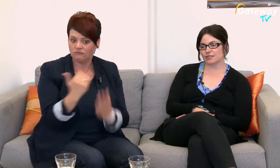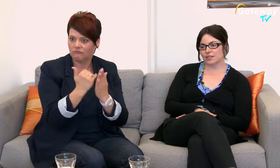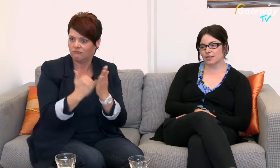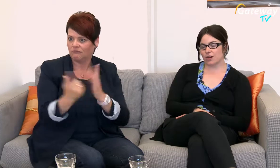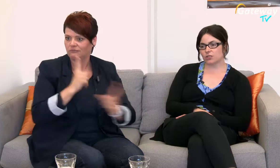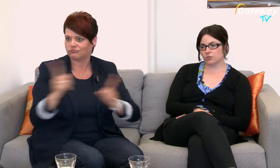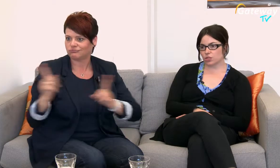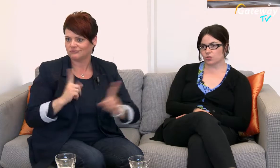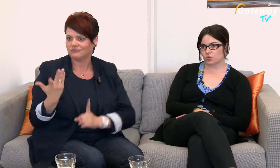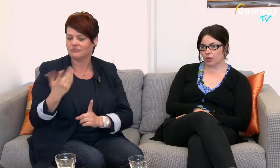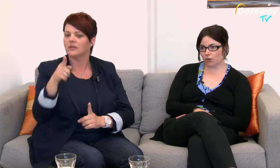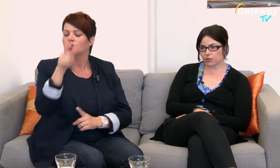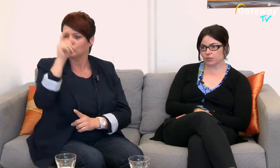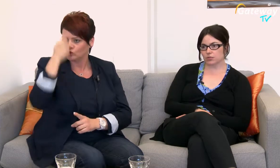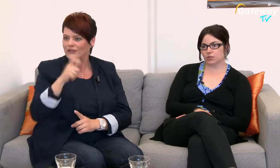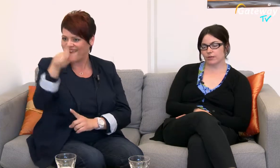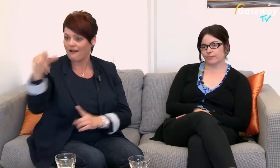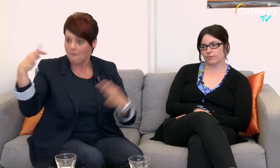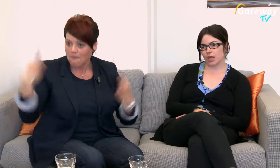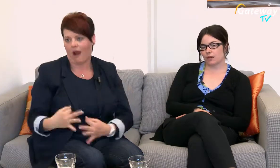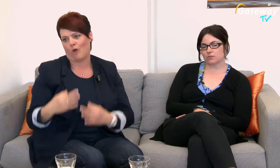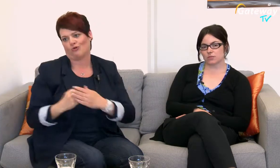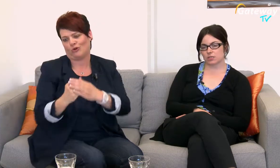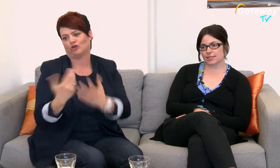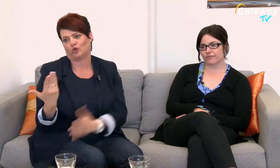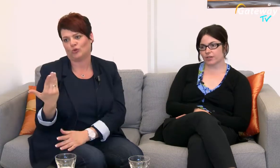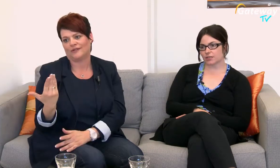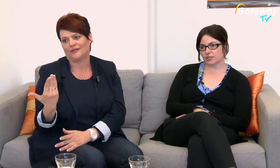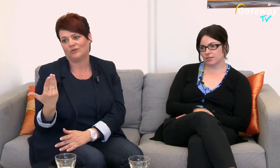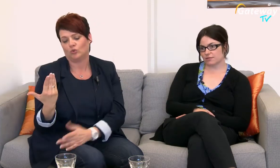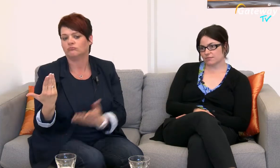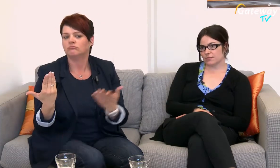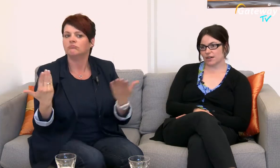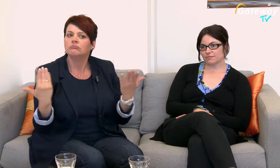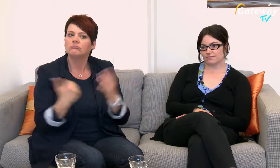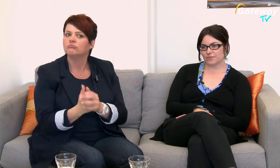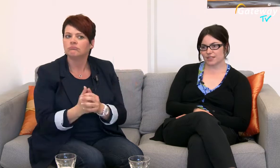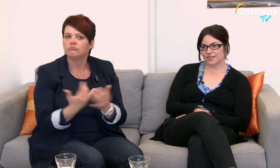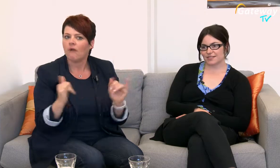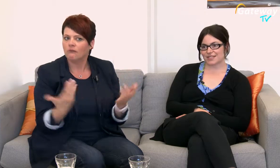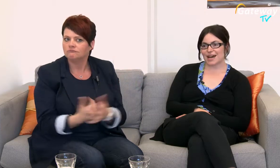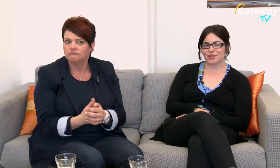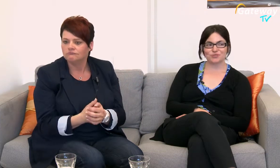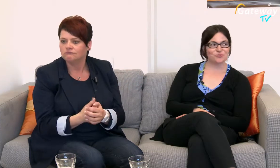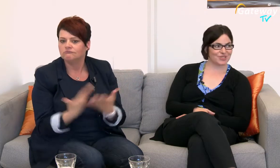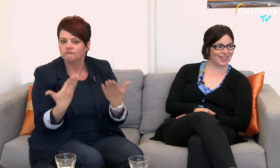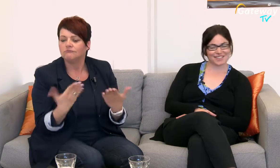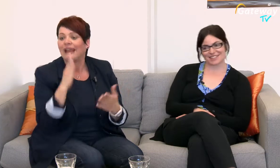auch die Unterstützung brauchen Ja und dass einfach, ja, dass Arbeit genug da ist